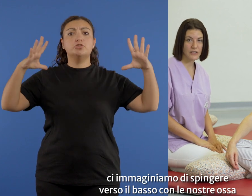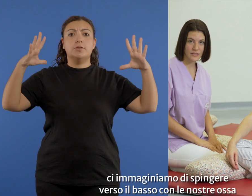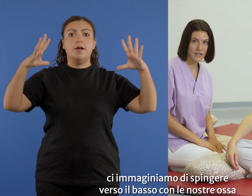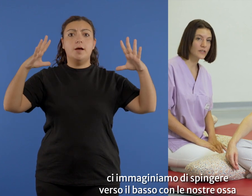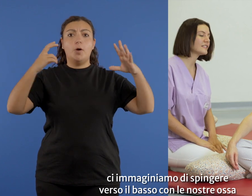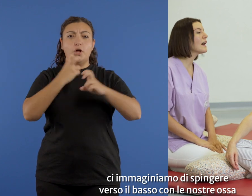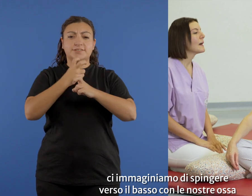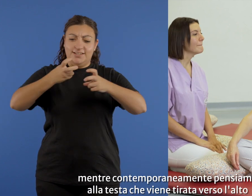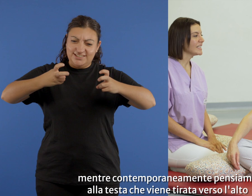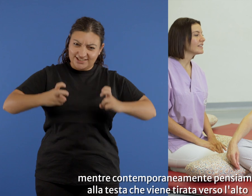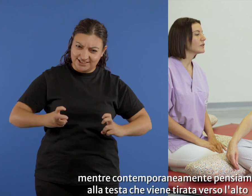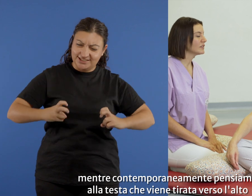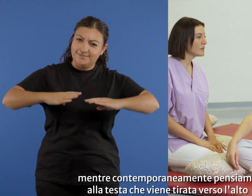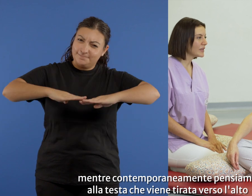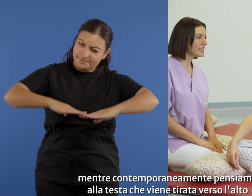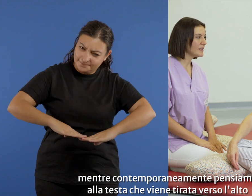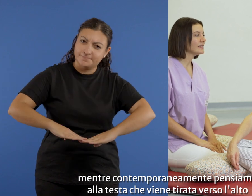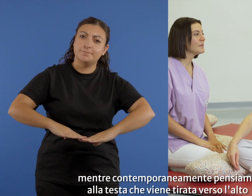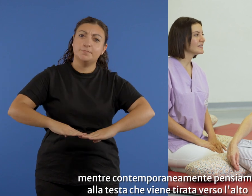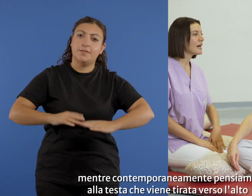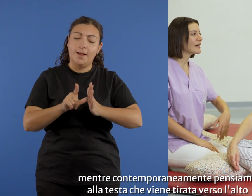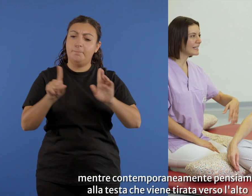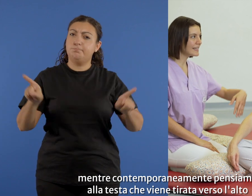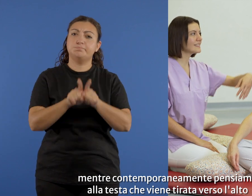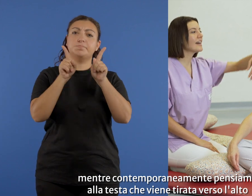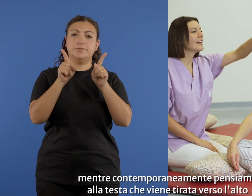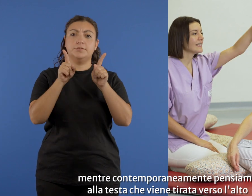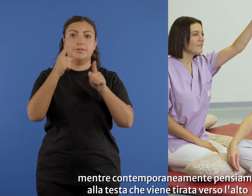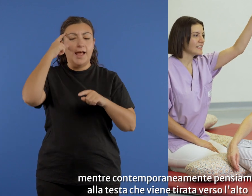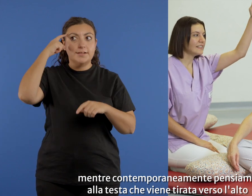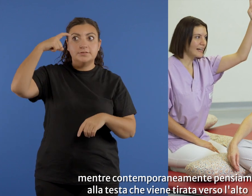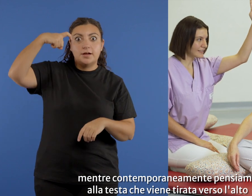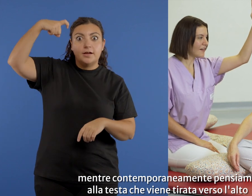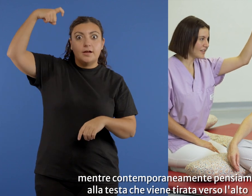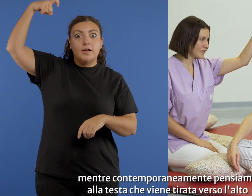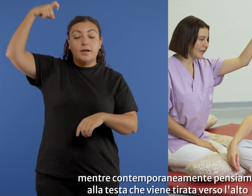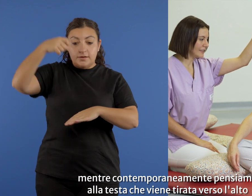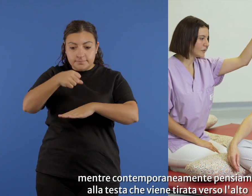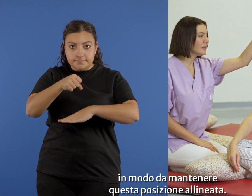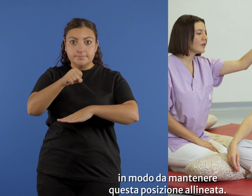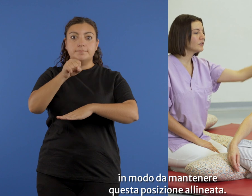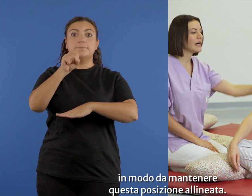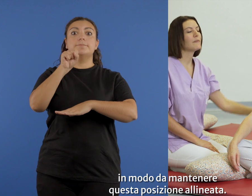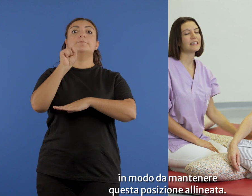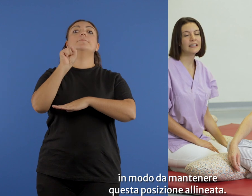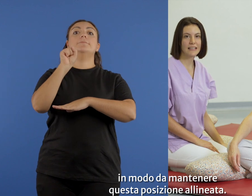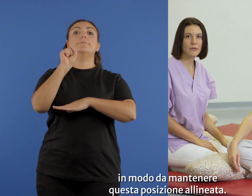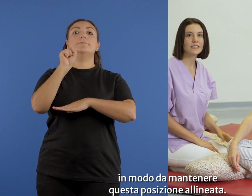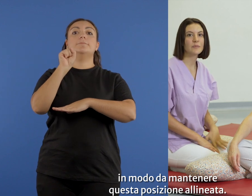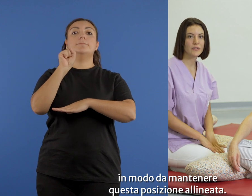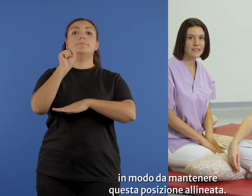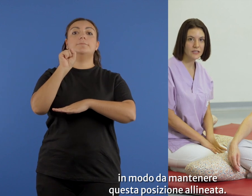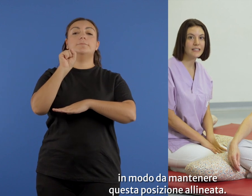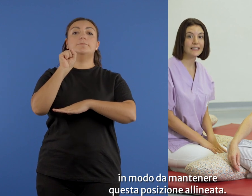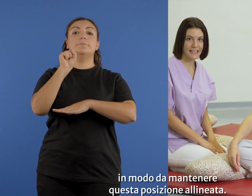basso con le nostre ossa, mentre contemporaneamente pensiamo alla testa che viene tirata verso l'alto, in modo da mantenere